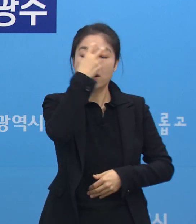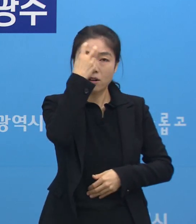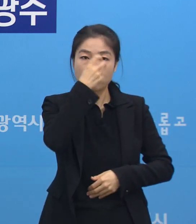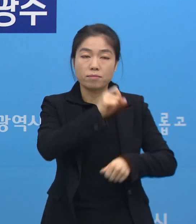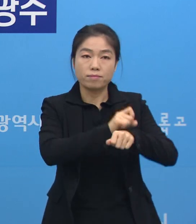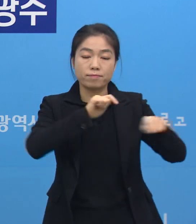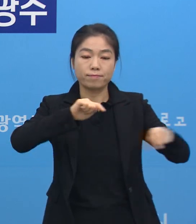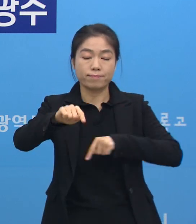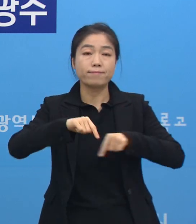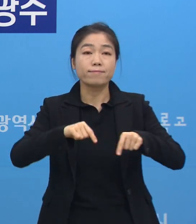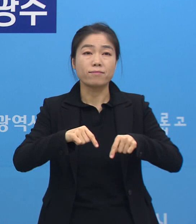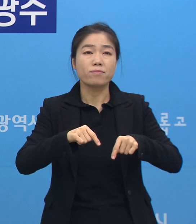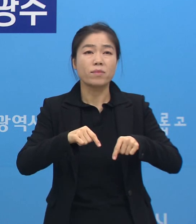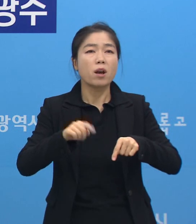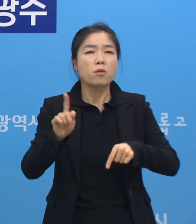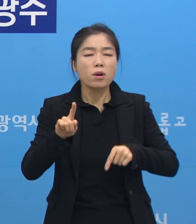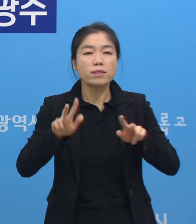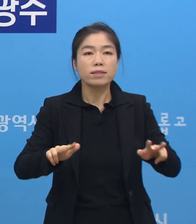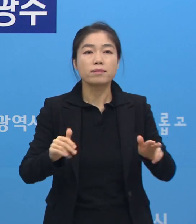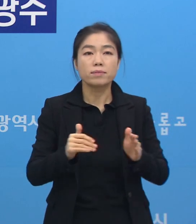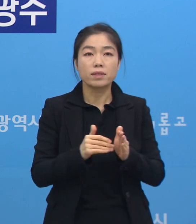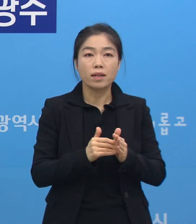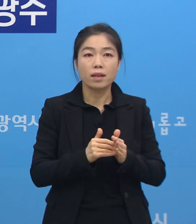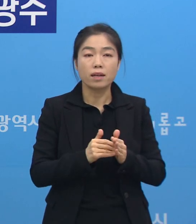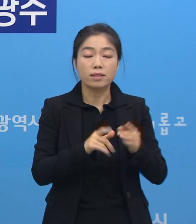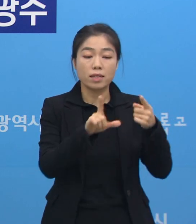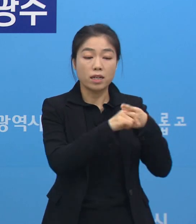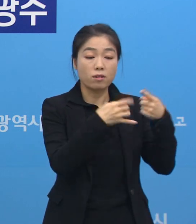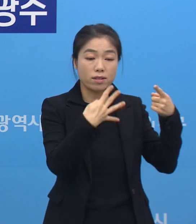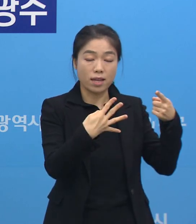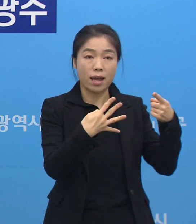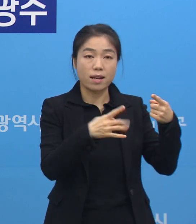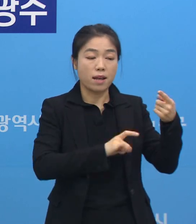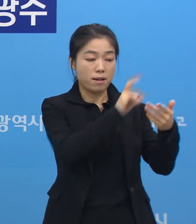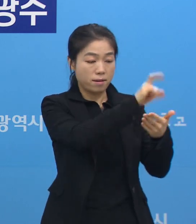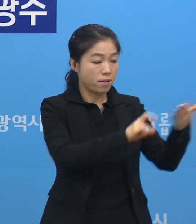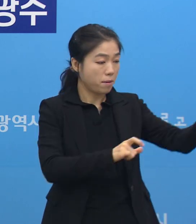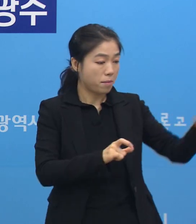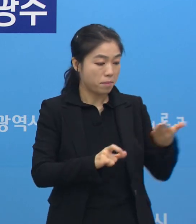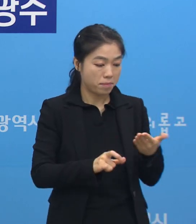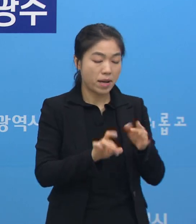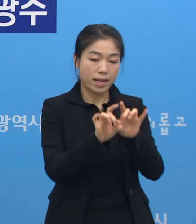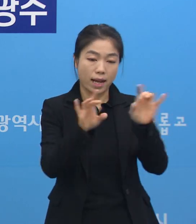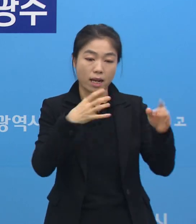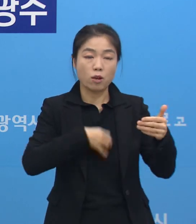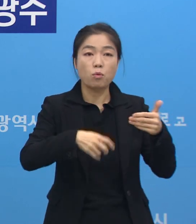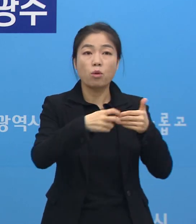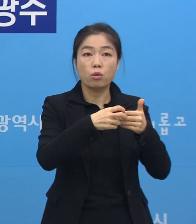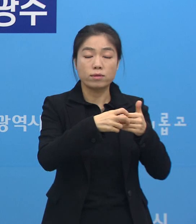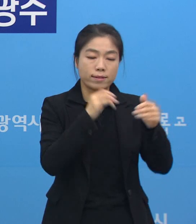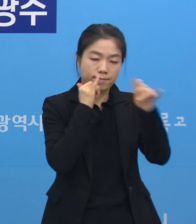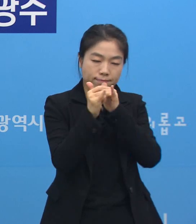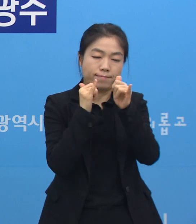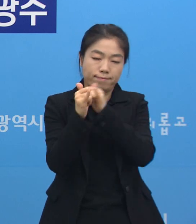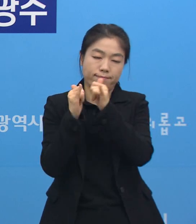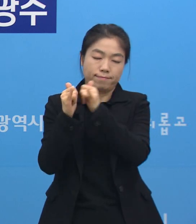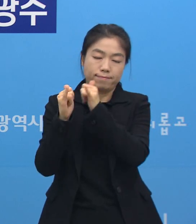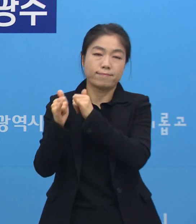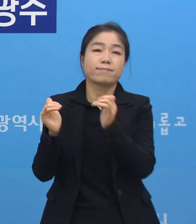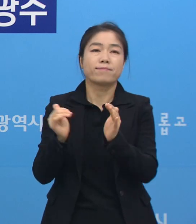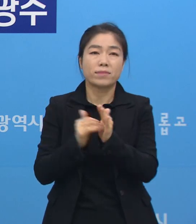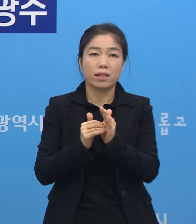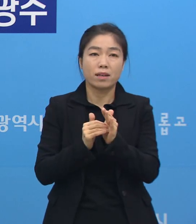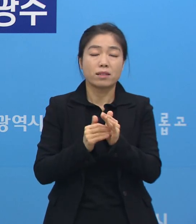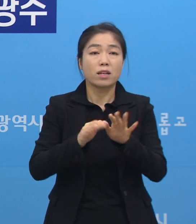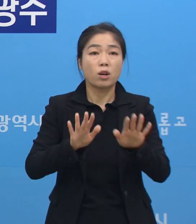이행명 우리가 그동안 1월 4일에 명단을 받고 각 보건소에서 전화를 3회 실시했고